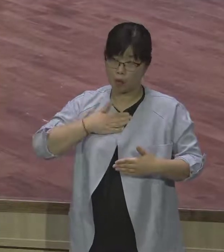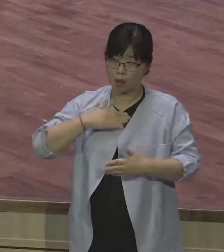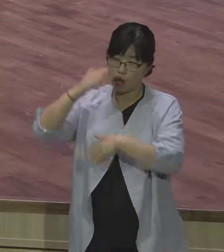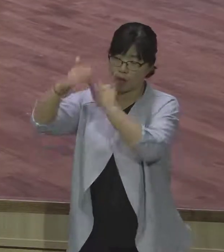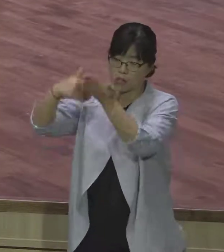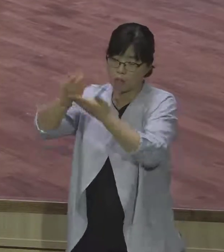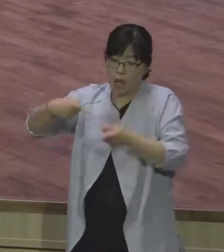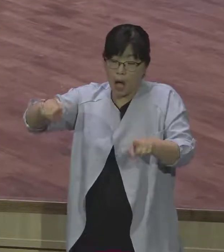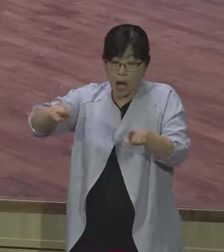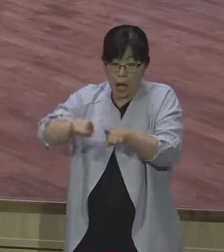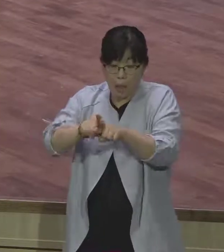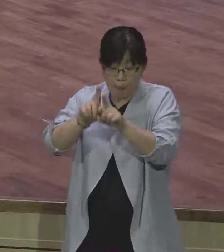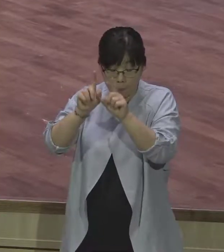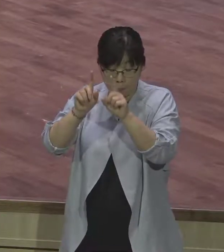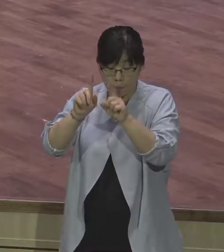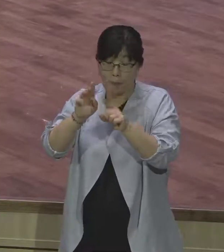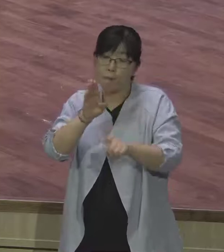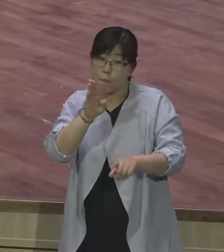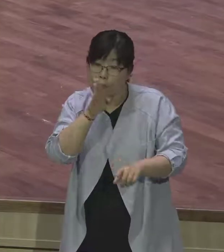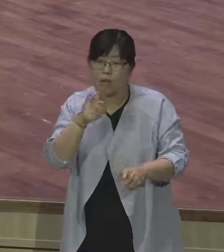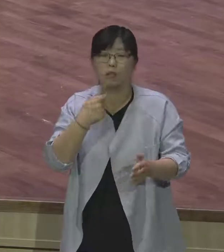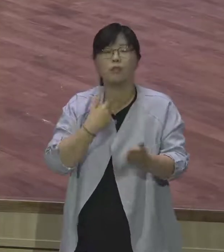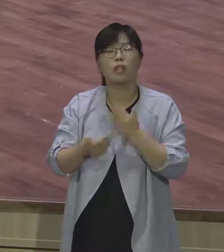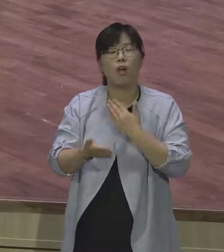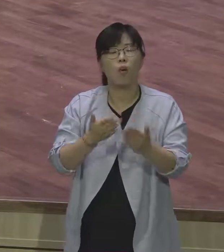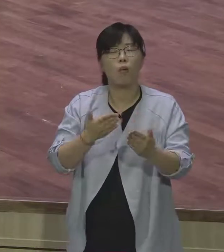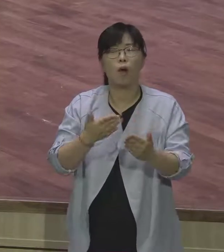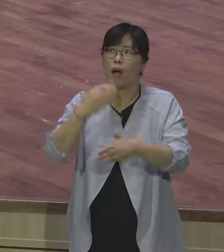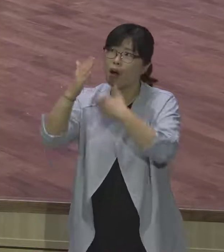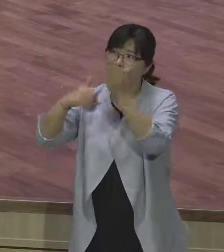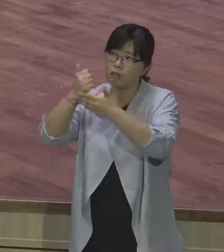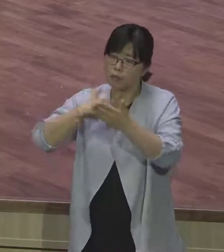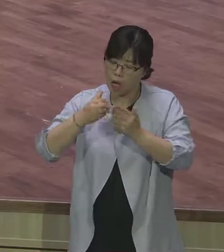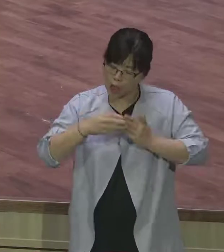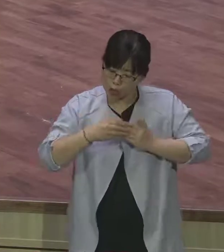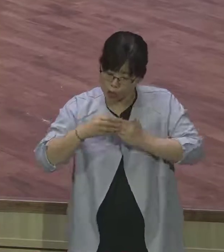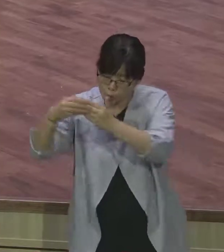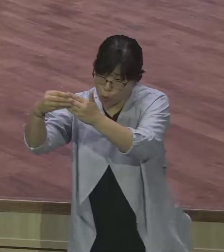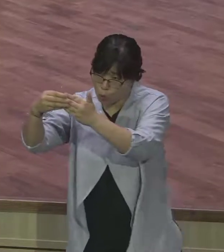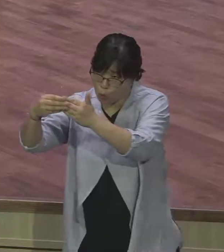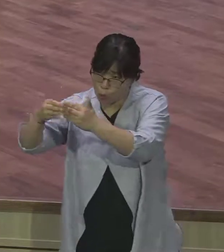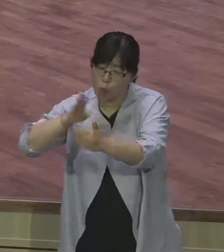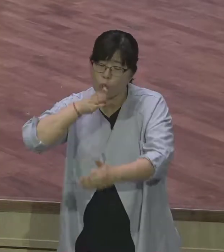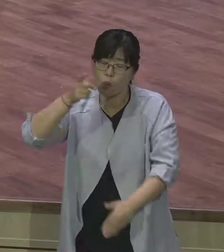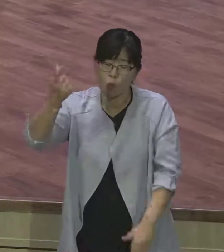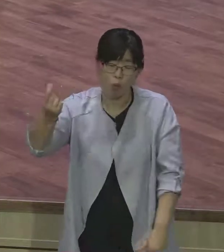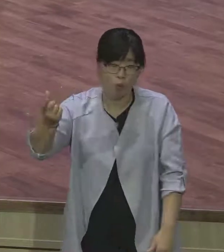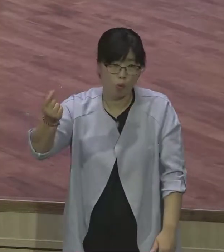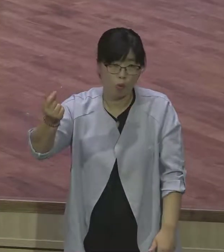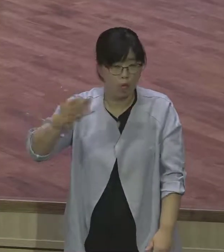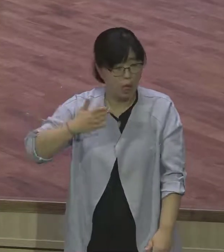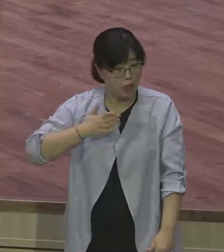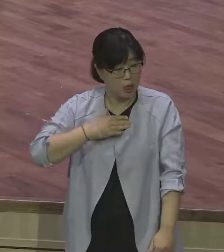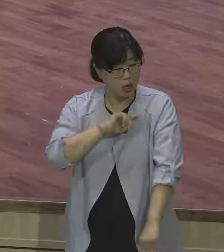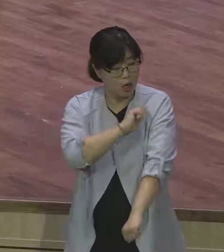하나님이 이렇게 인도하시구나. 하나님이 내 무능을 아시고 하나님이 일을 가능하도록